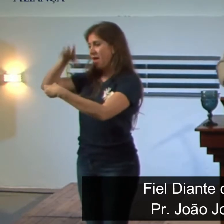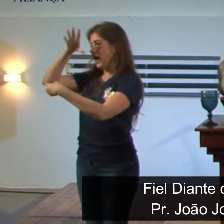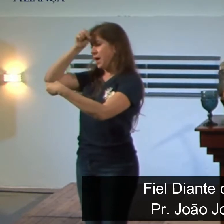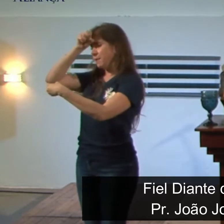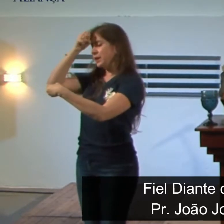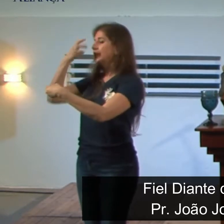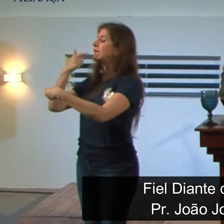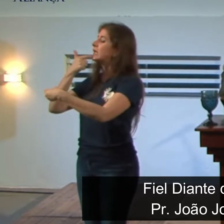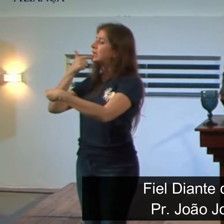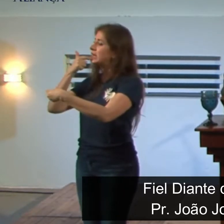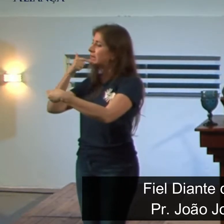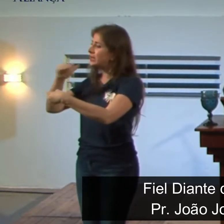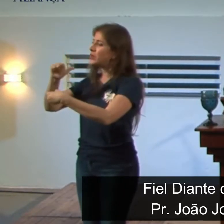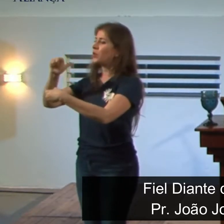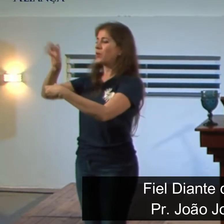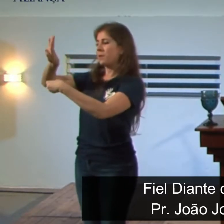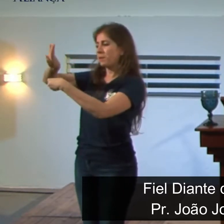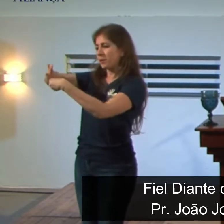o levado cativo.